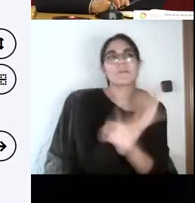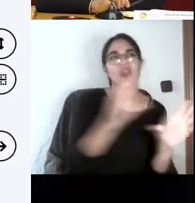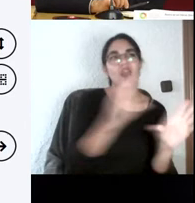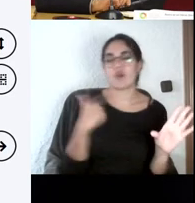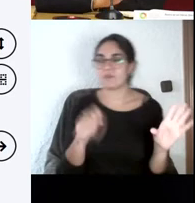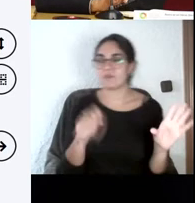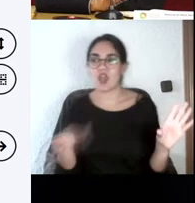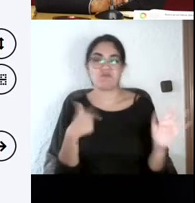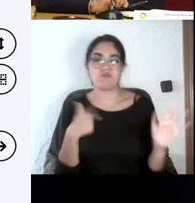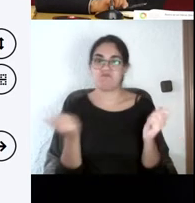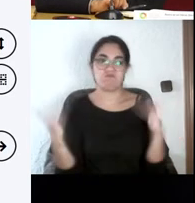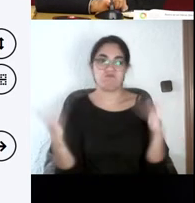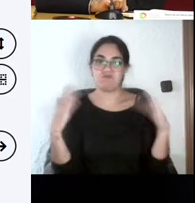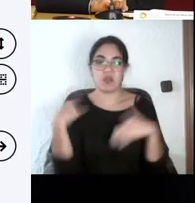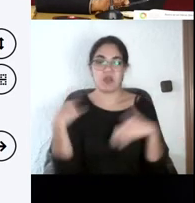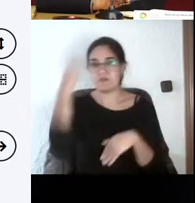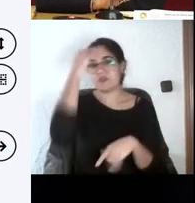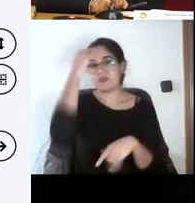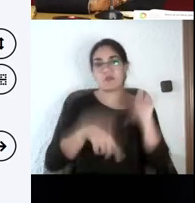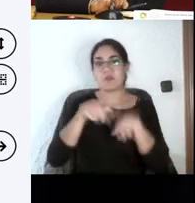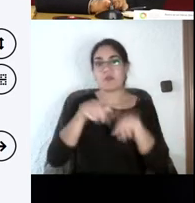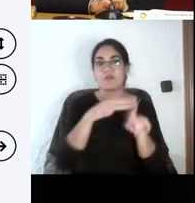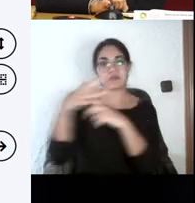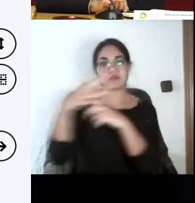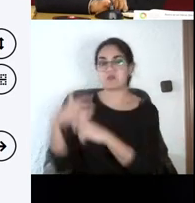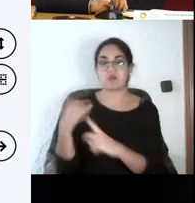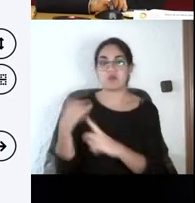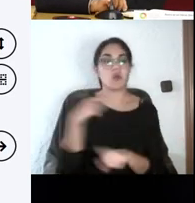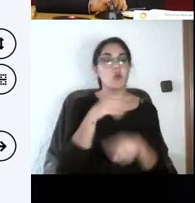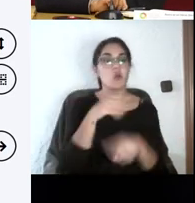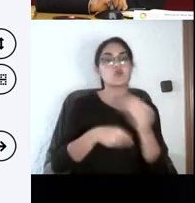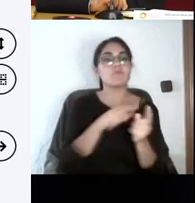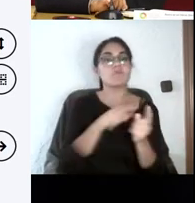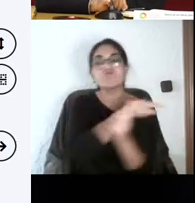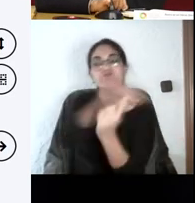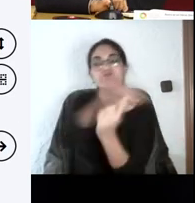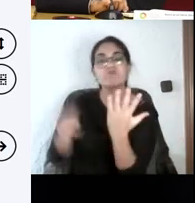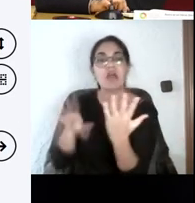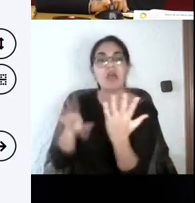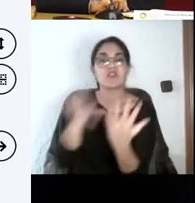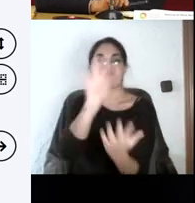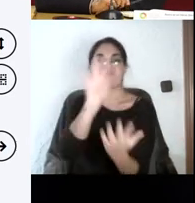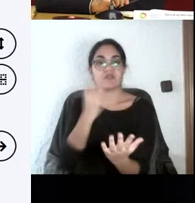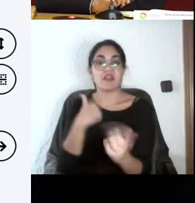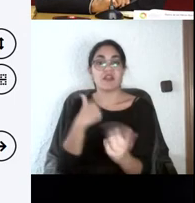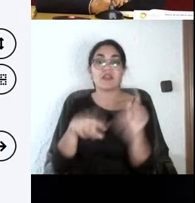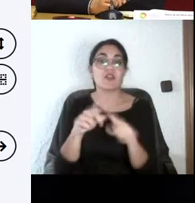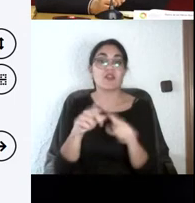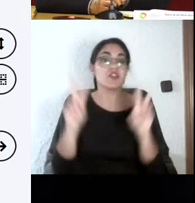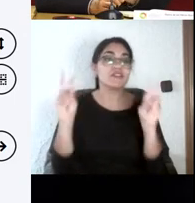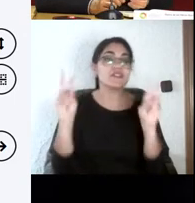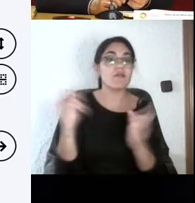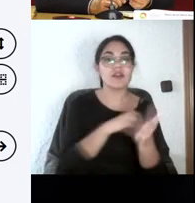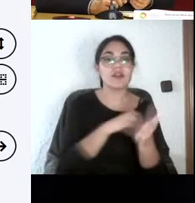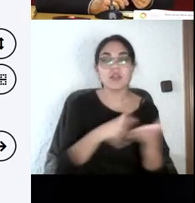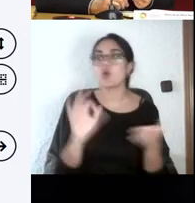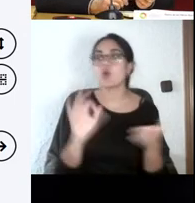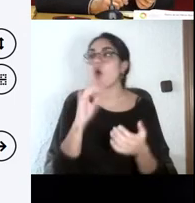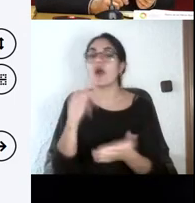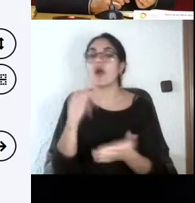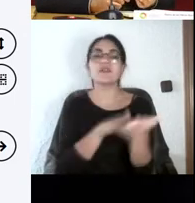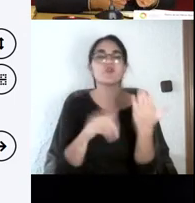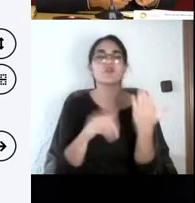se usan correctamente en algunas asignaturas o en algunas partes de las asignaturas. Huyo siempre de